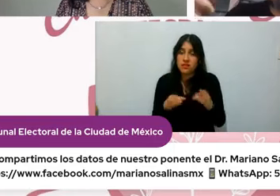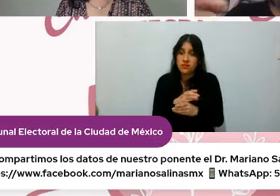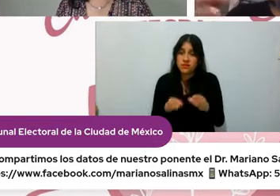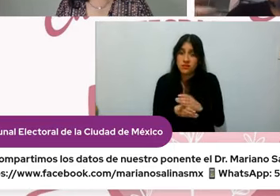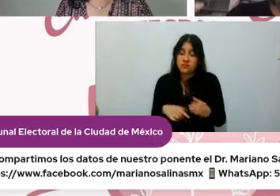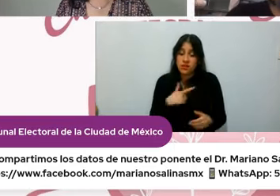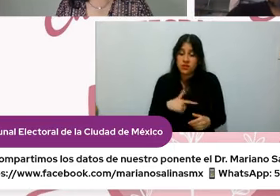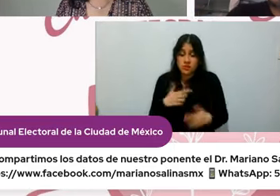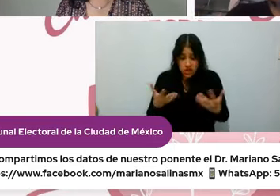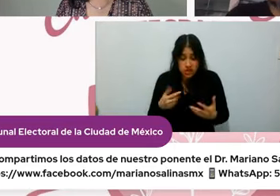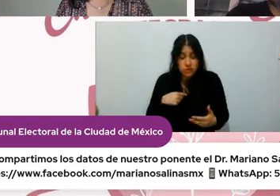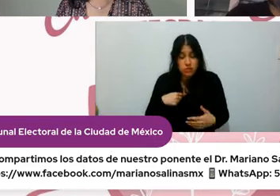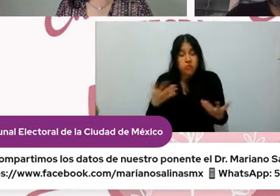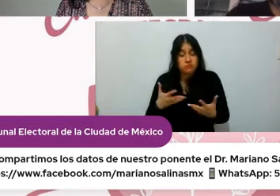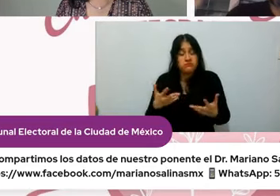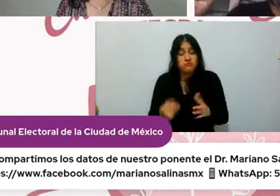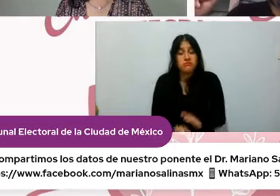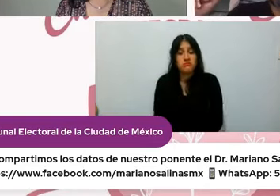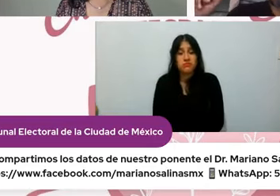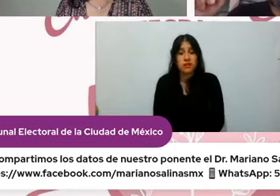la mayoría de las veces